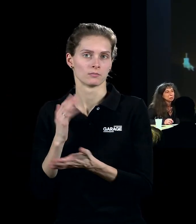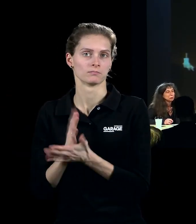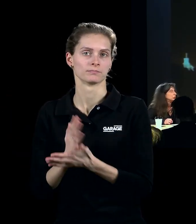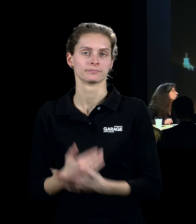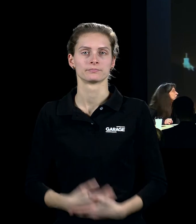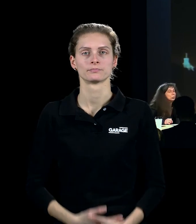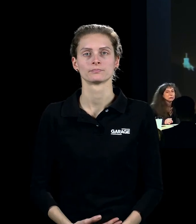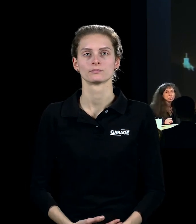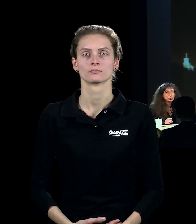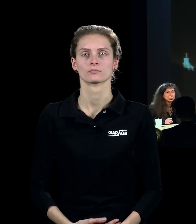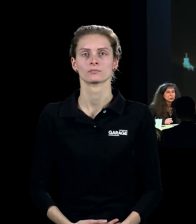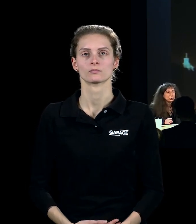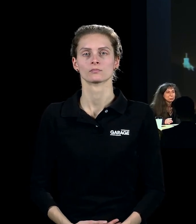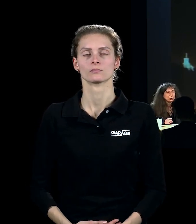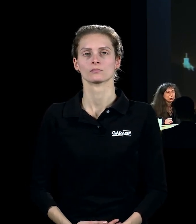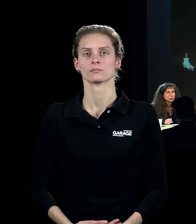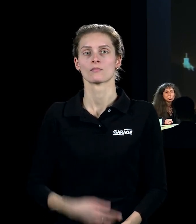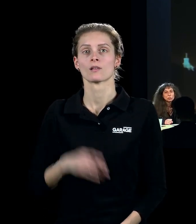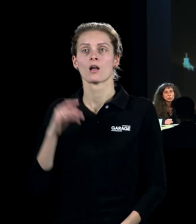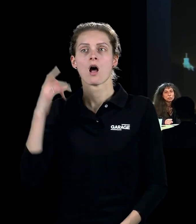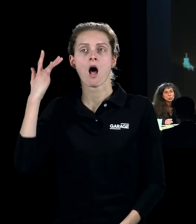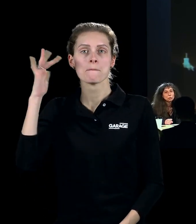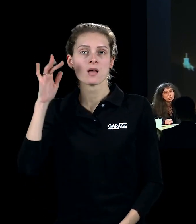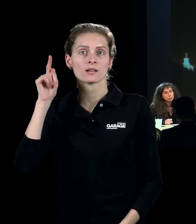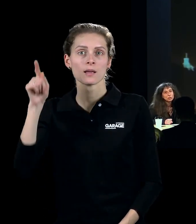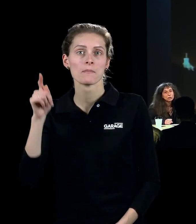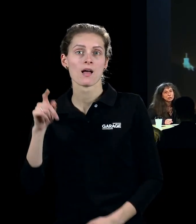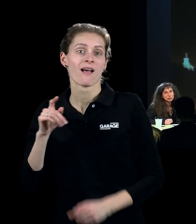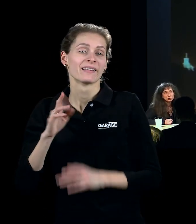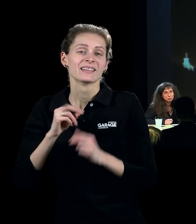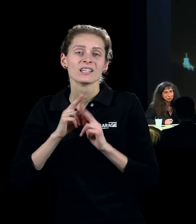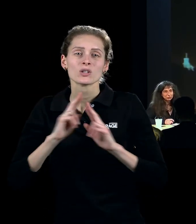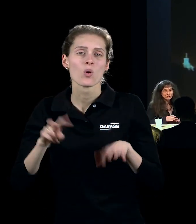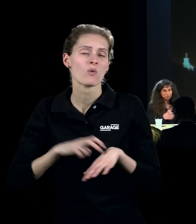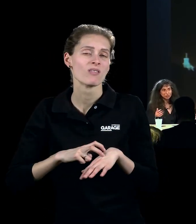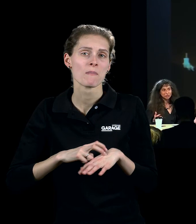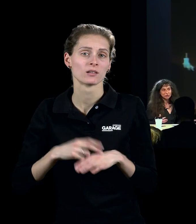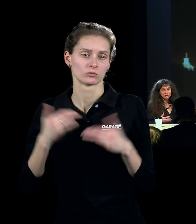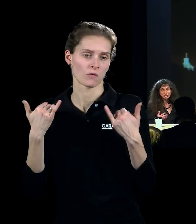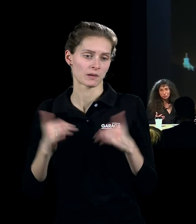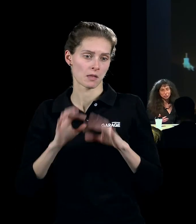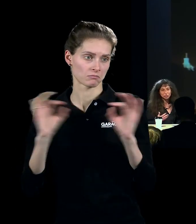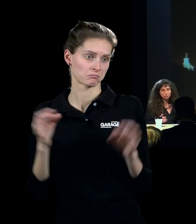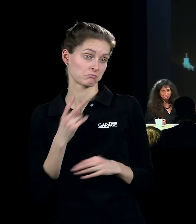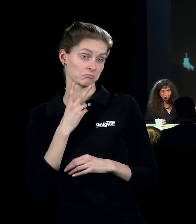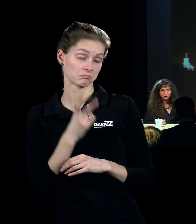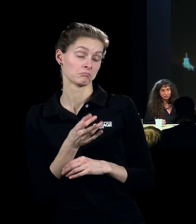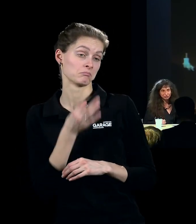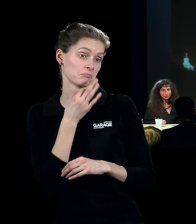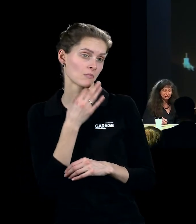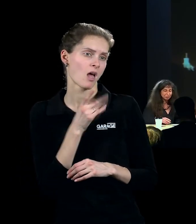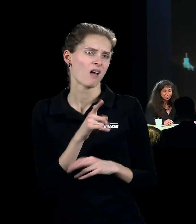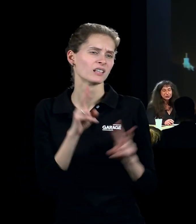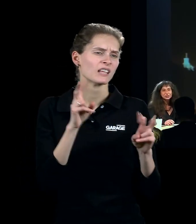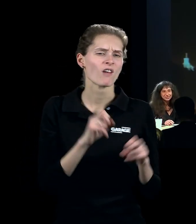может быть, удивительное свойство именно в Америке, что там никто современного искусства не боится, а воспринимает, если это прекрасное зрелище, то совершенно неважно, как это